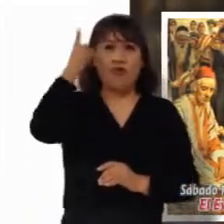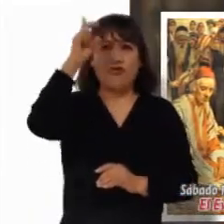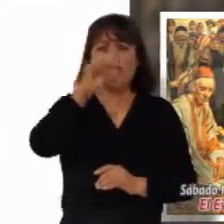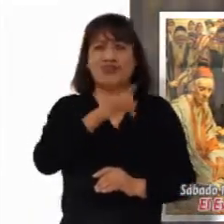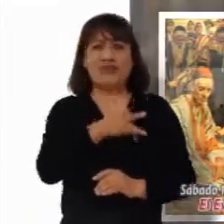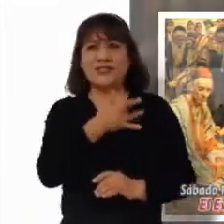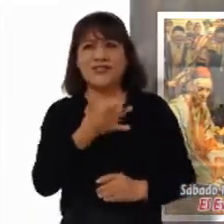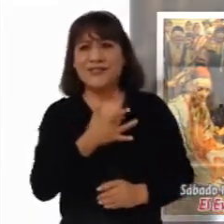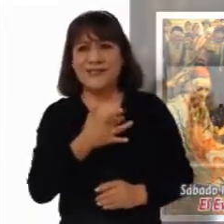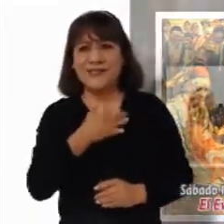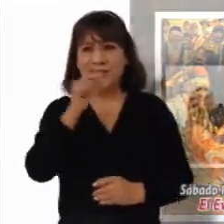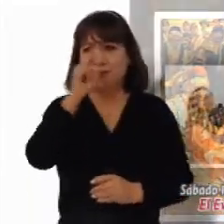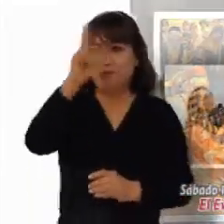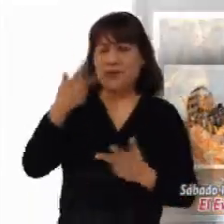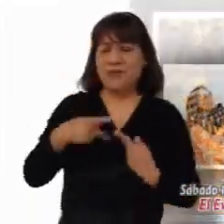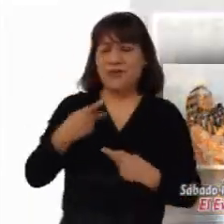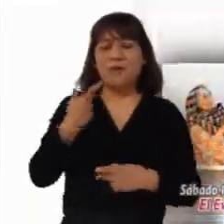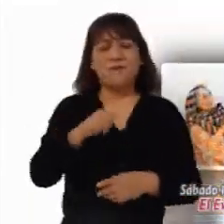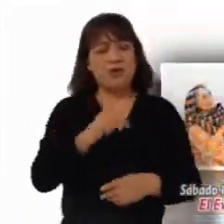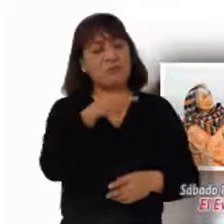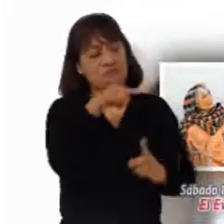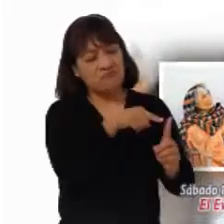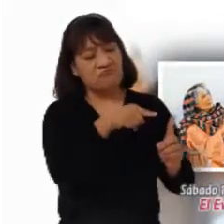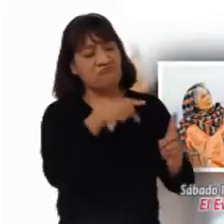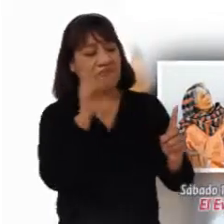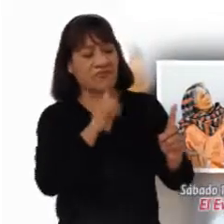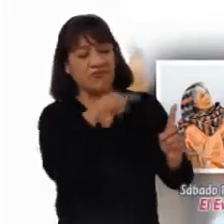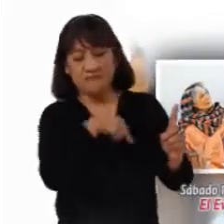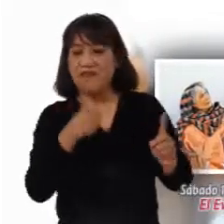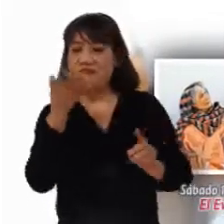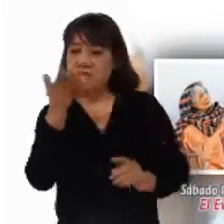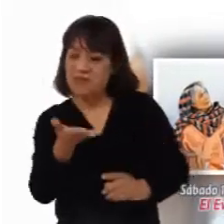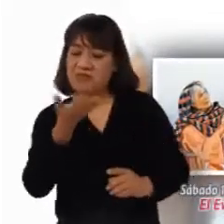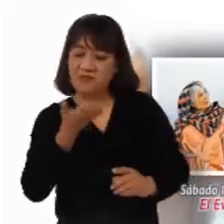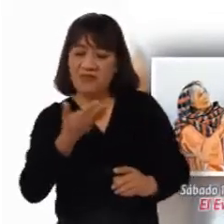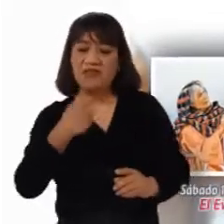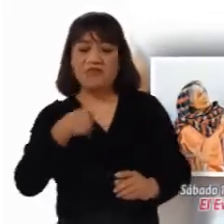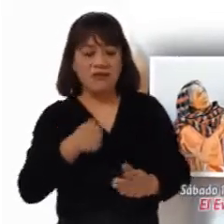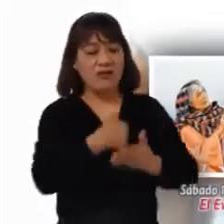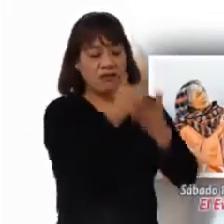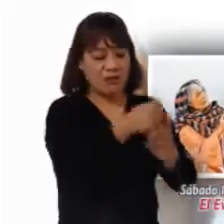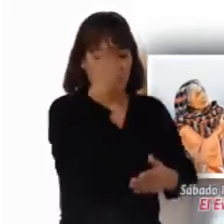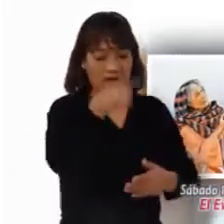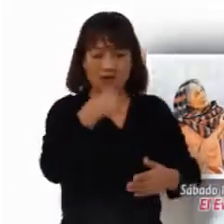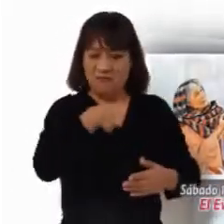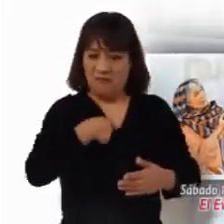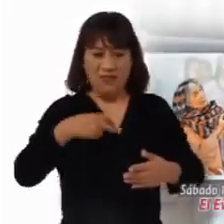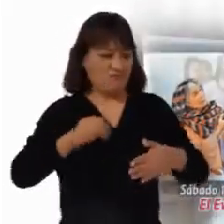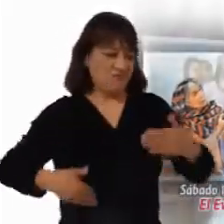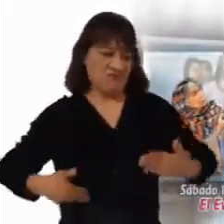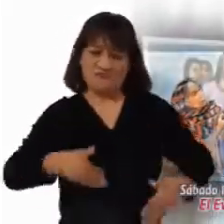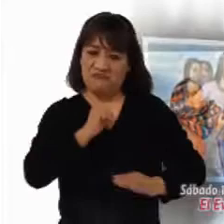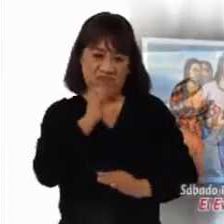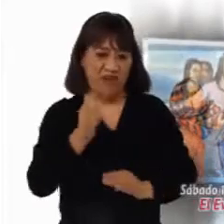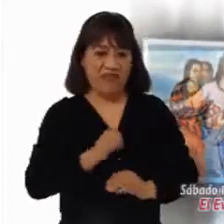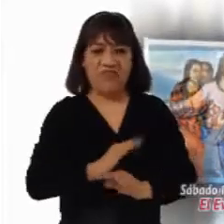sin embargo, por la insistencia de esta viuda, voy a hacerle justicia para que no me siga molestando. Dicho